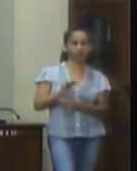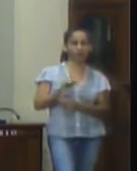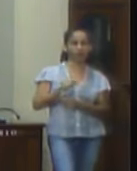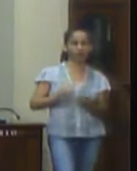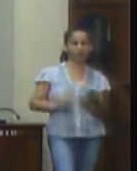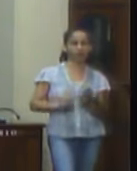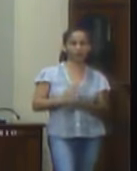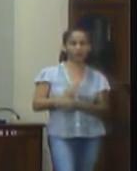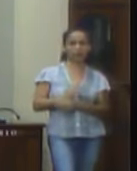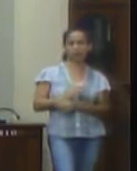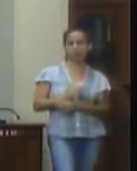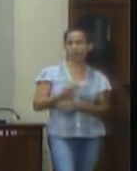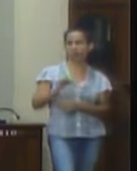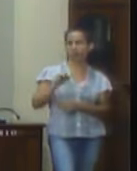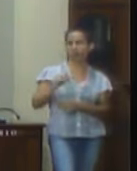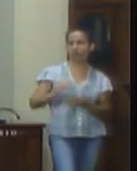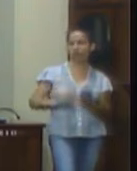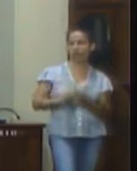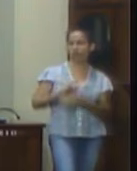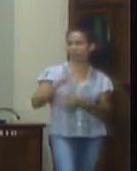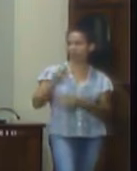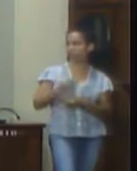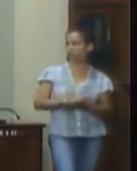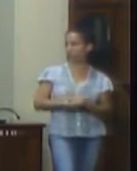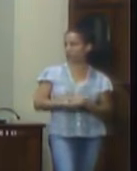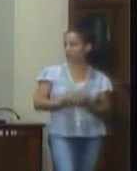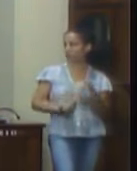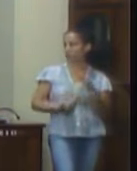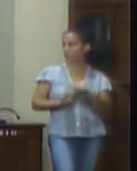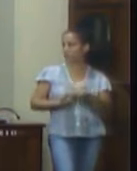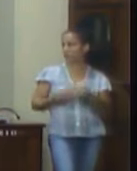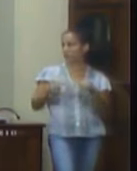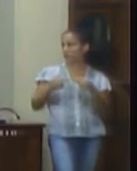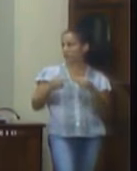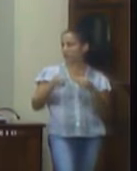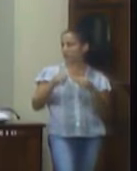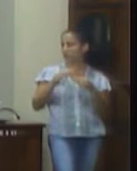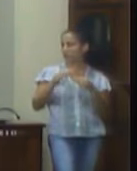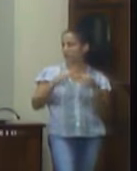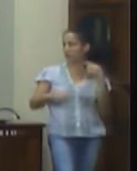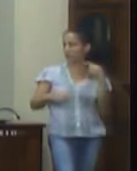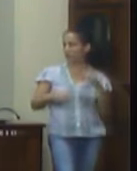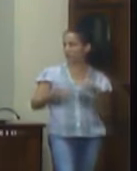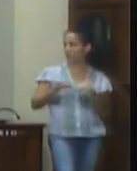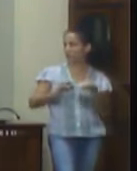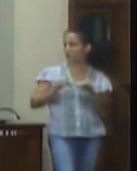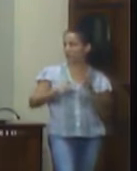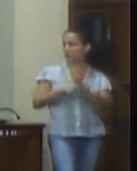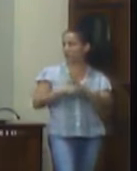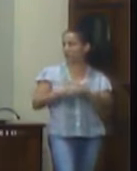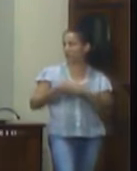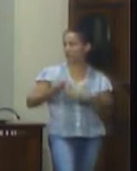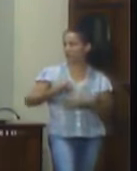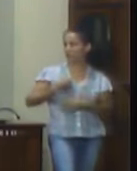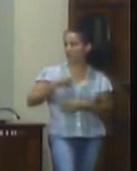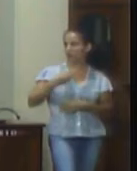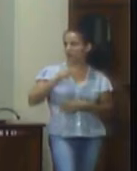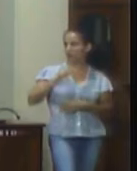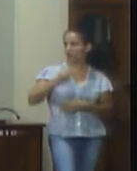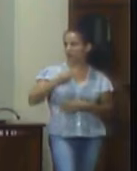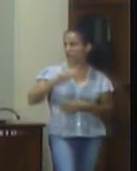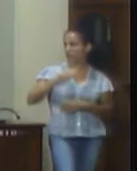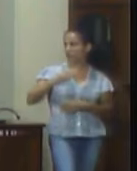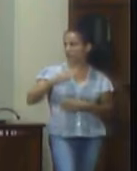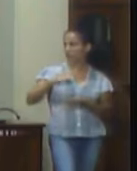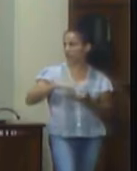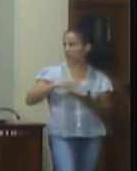graça aprovado e por fim discussão do projeto de lei ordinária 64 mensagem 27 poder